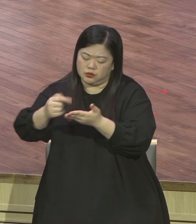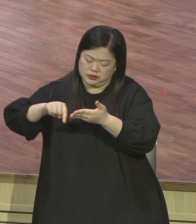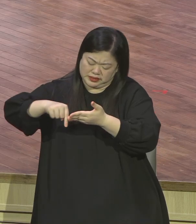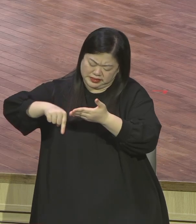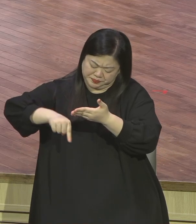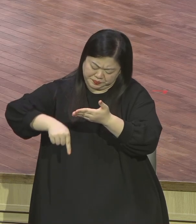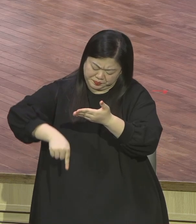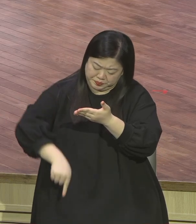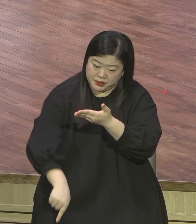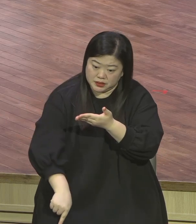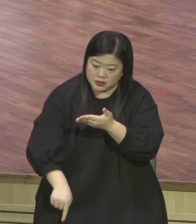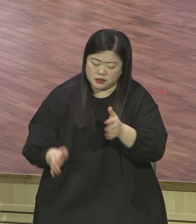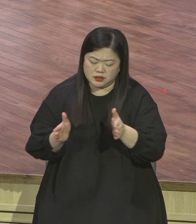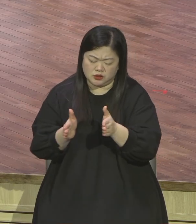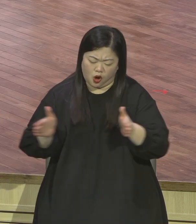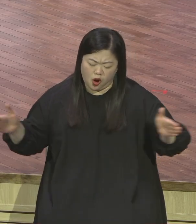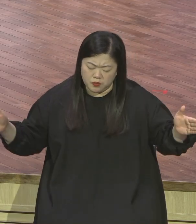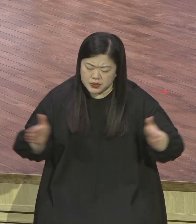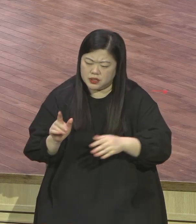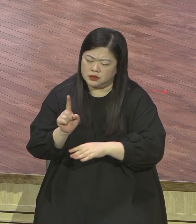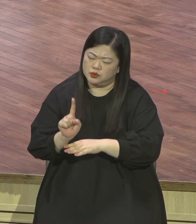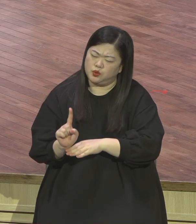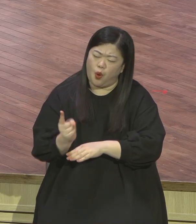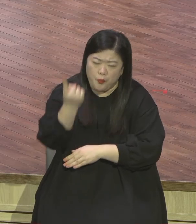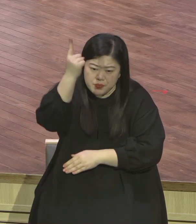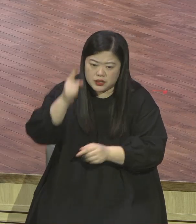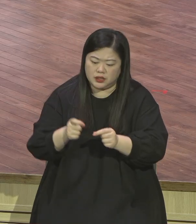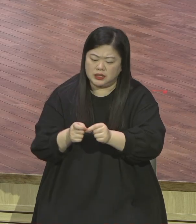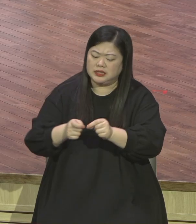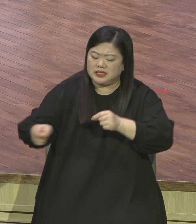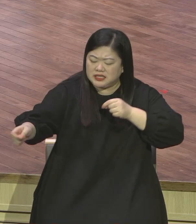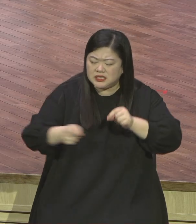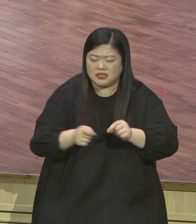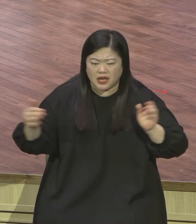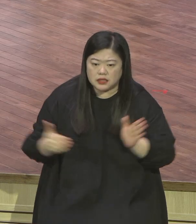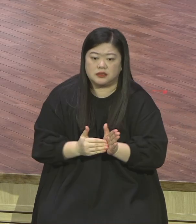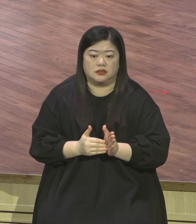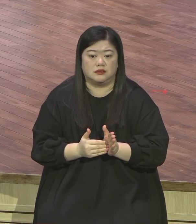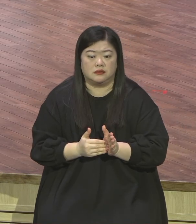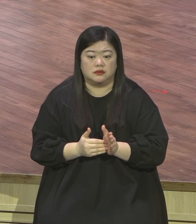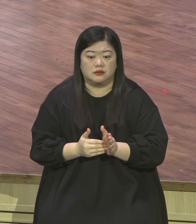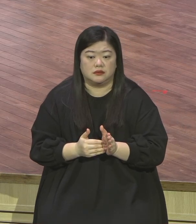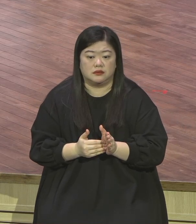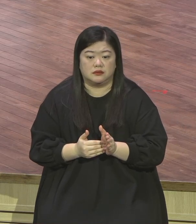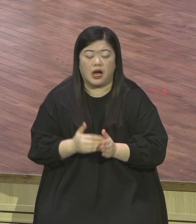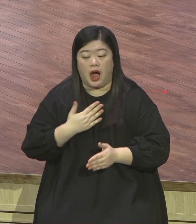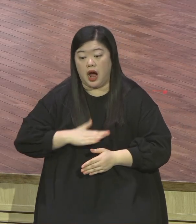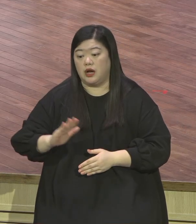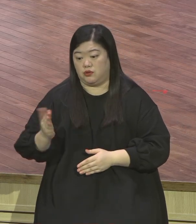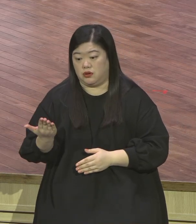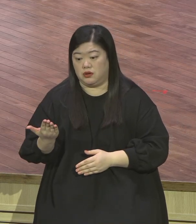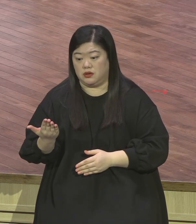깊이 그 넓이 답답하니까 그런 말을 한 거예요 이 맛을 좀 보라는 것입니다